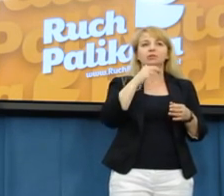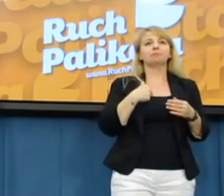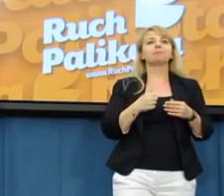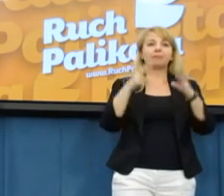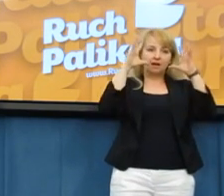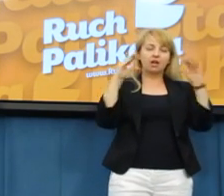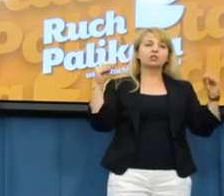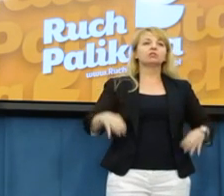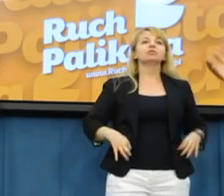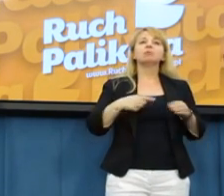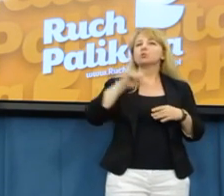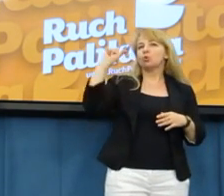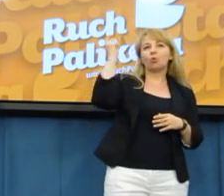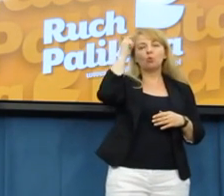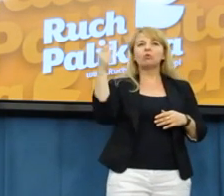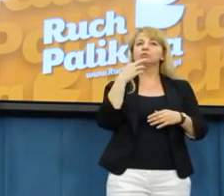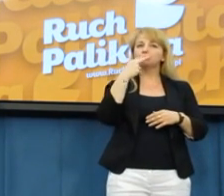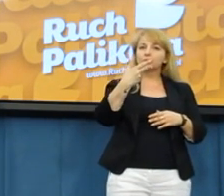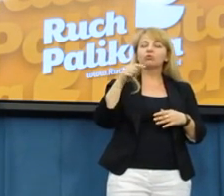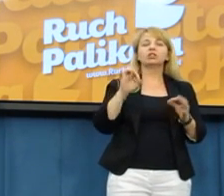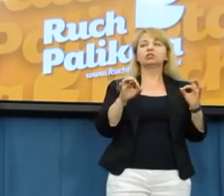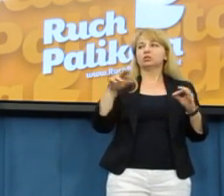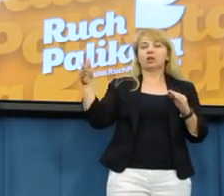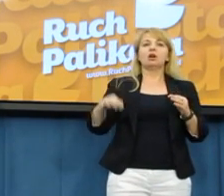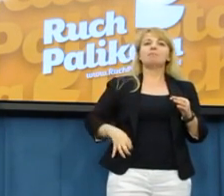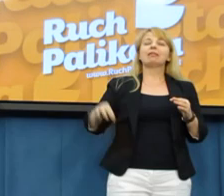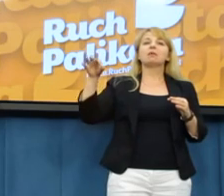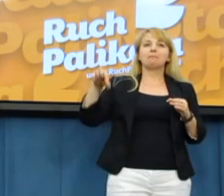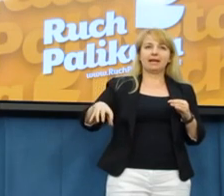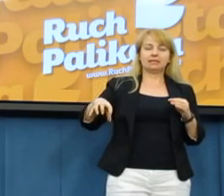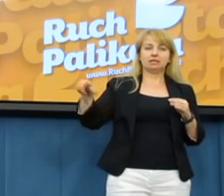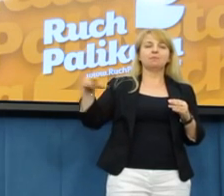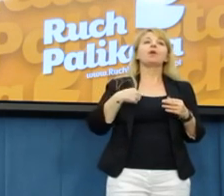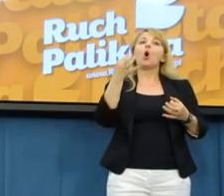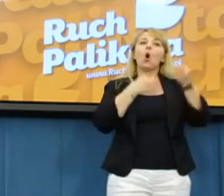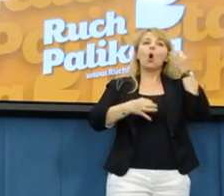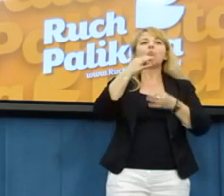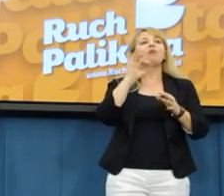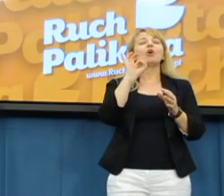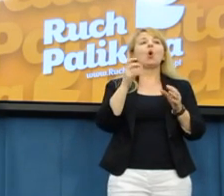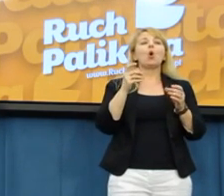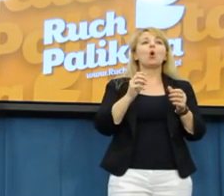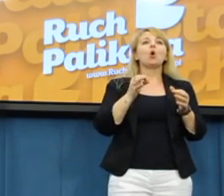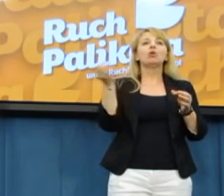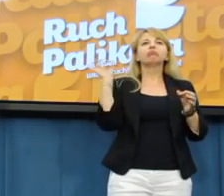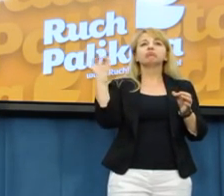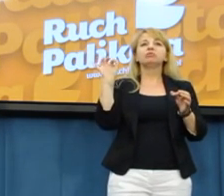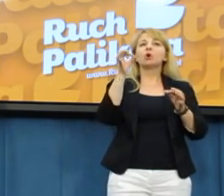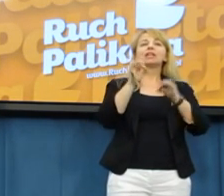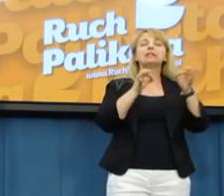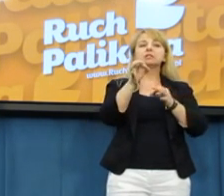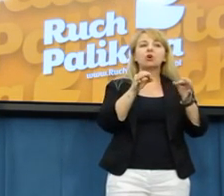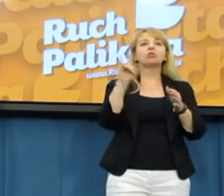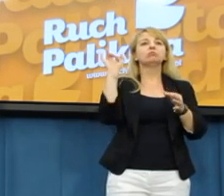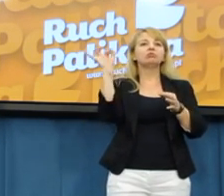tak naprawdę głównym mówcą na dzisiejszej konferencji będzie właśnie pan prezes. Zaraz mu oddam głos. Opowiem on o historii swojej firmy, która w